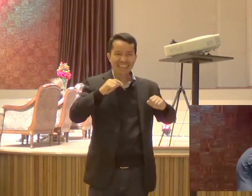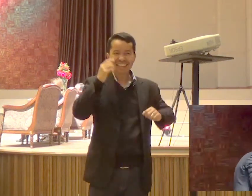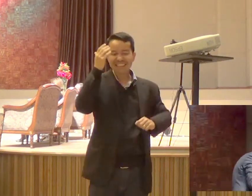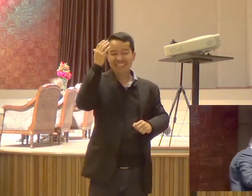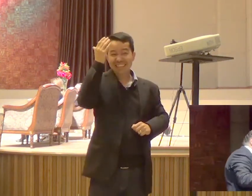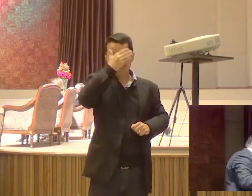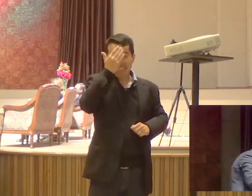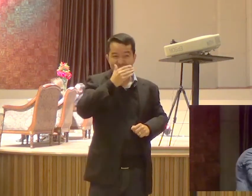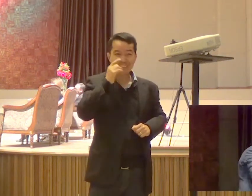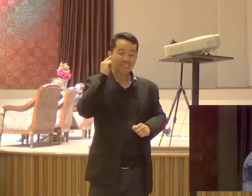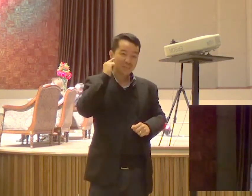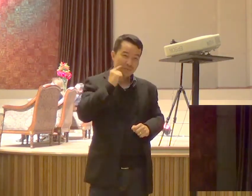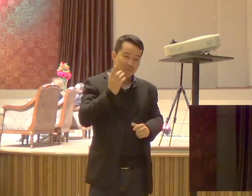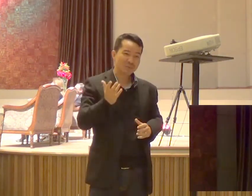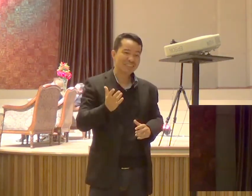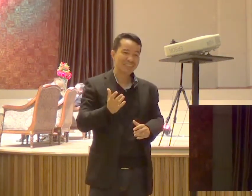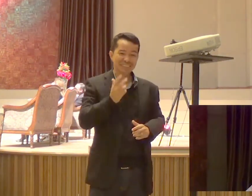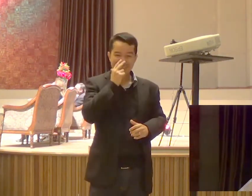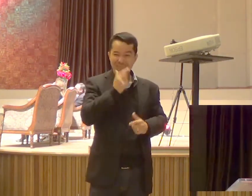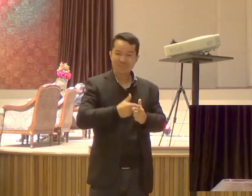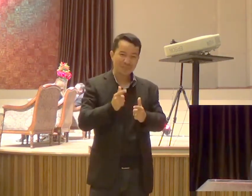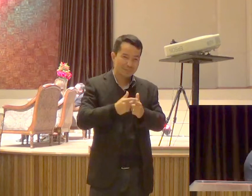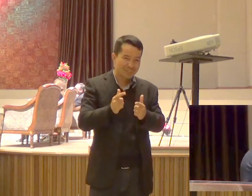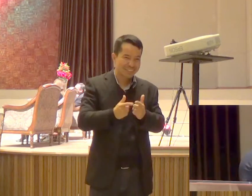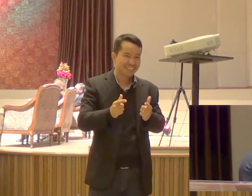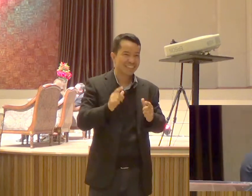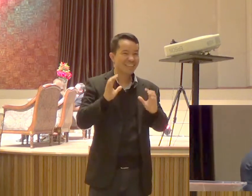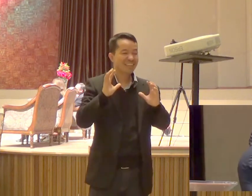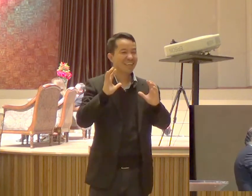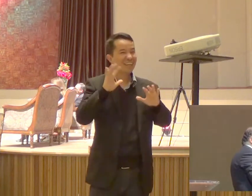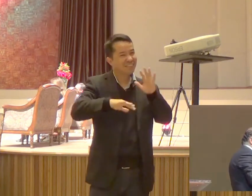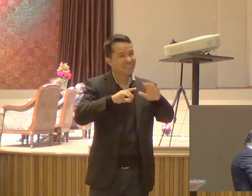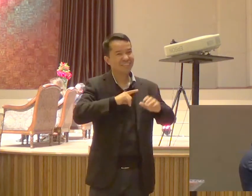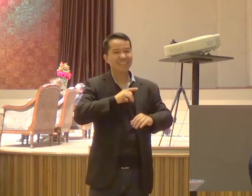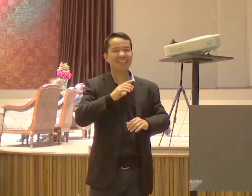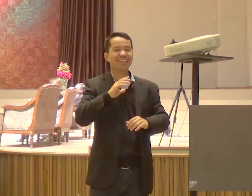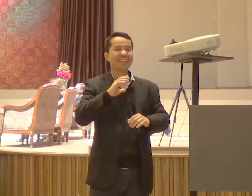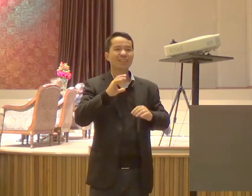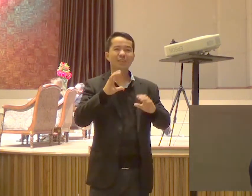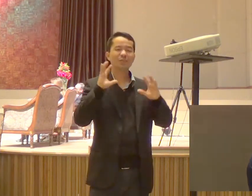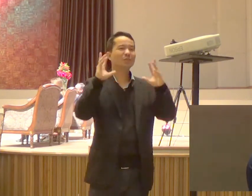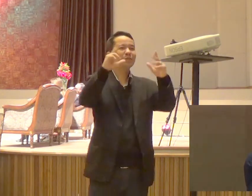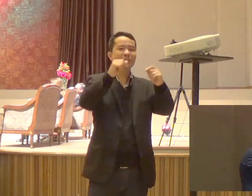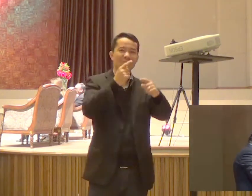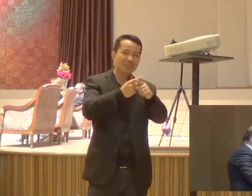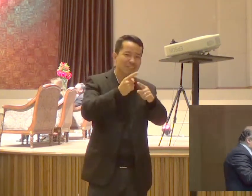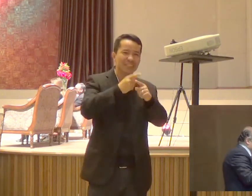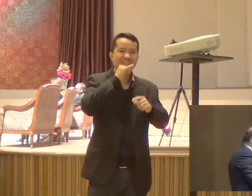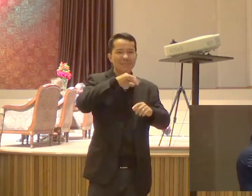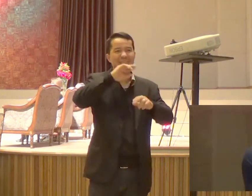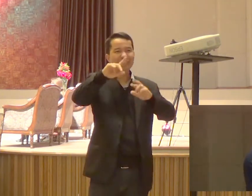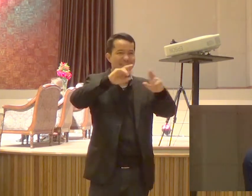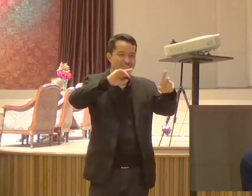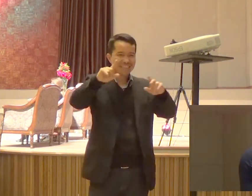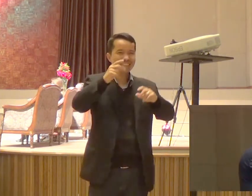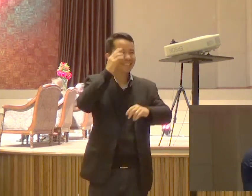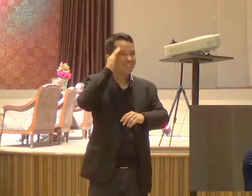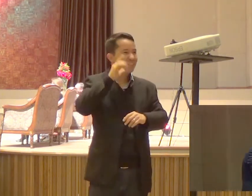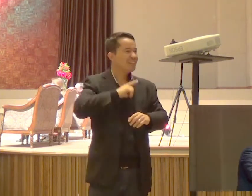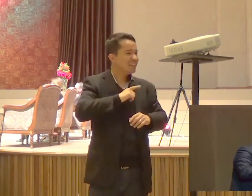Manca Cega, surda, manca Só não é muda Porque o que esse povo fala É brincadeira E